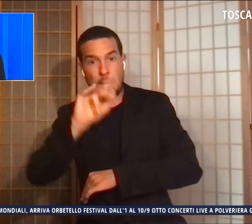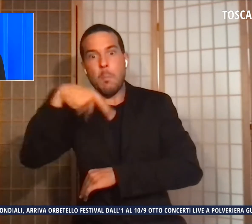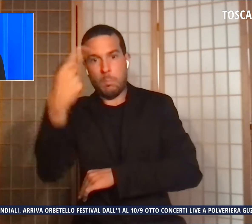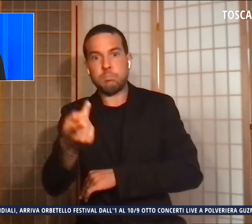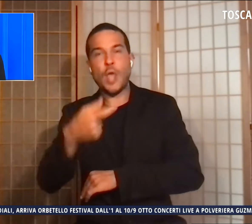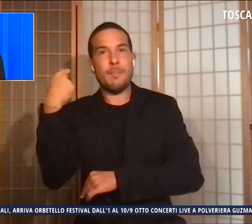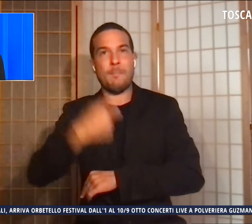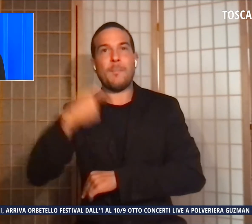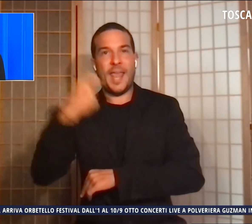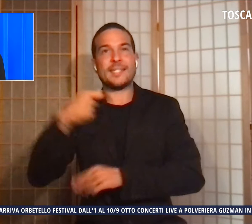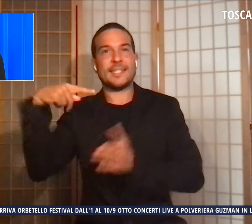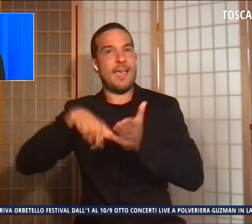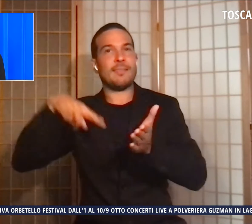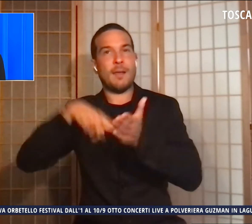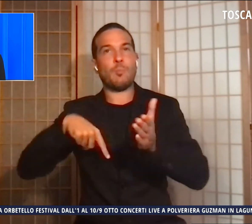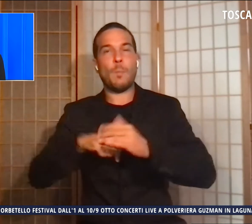Repubblica.